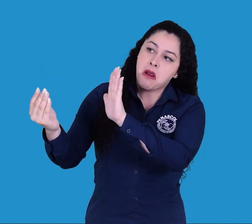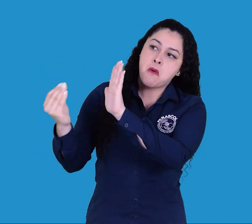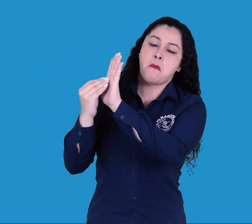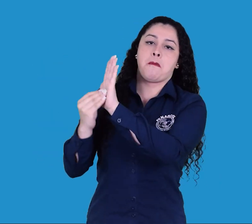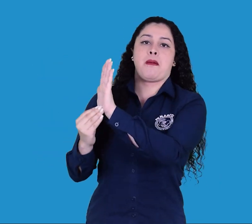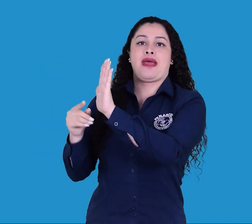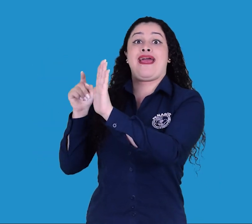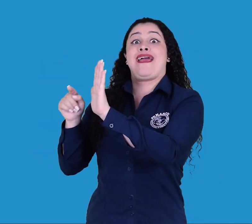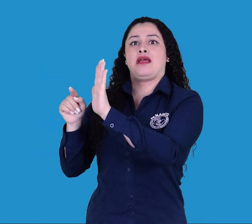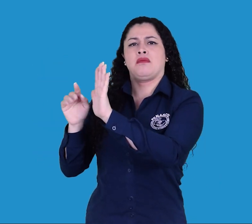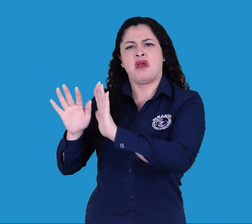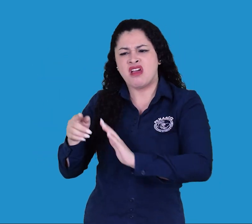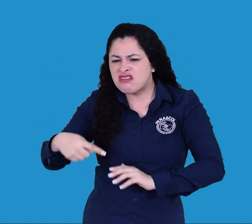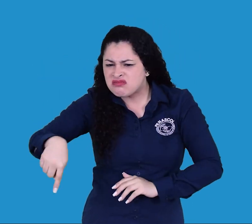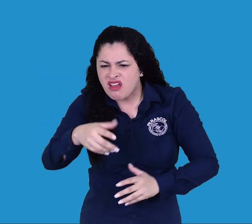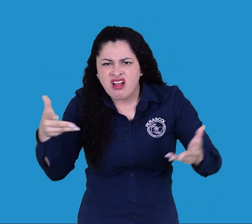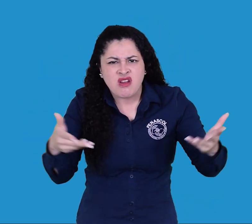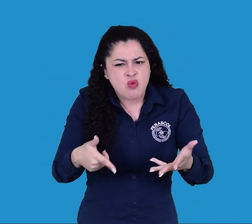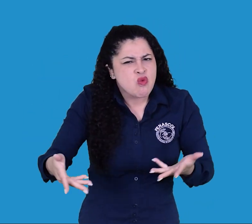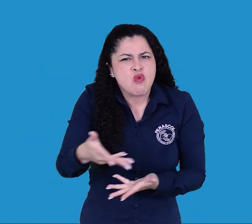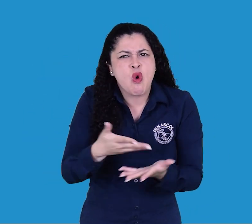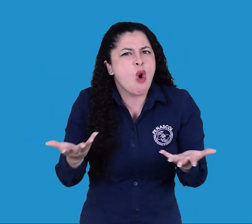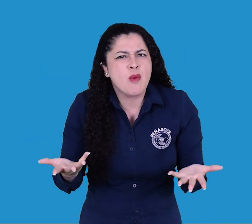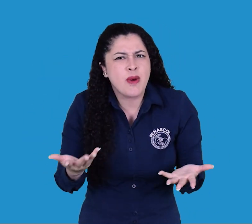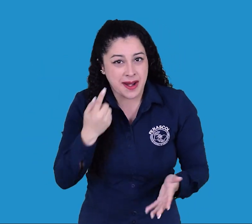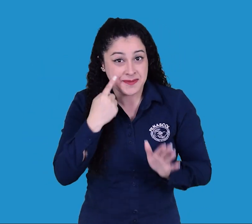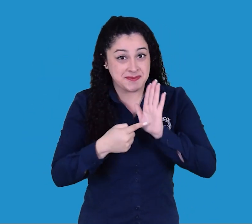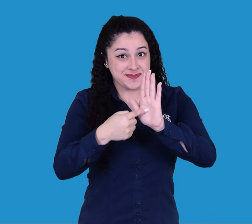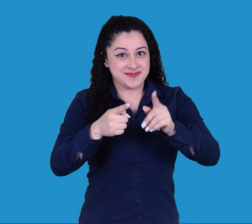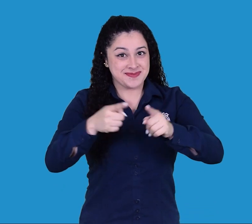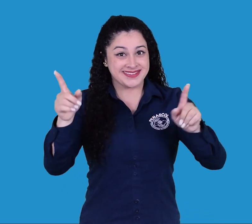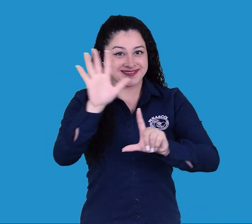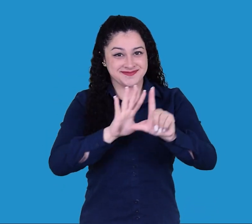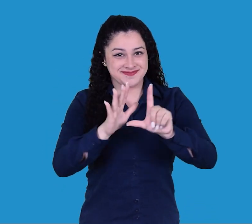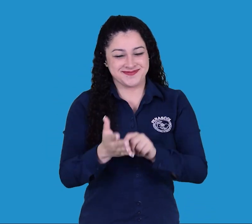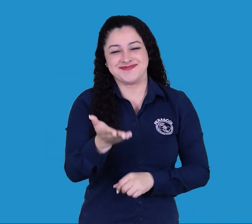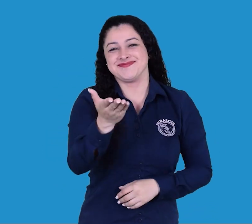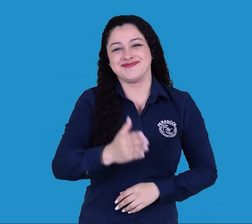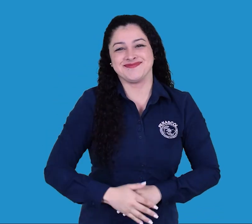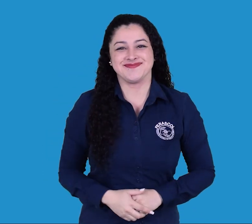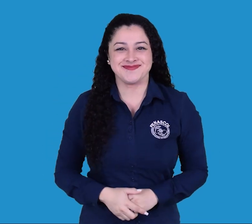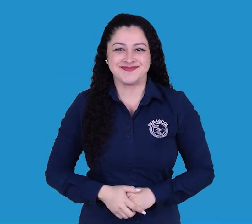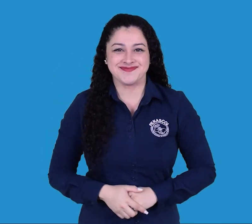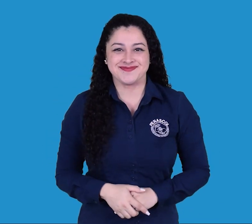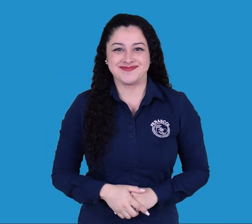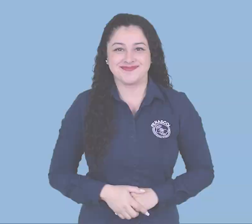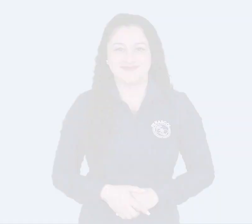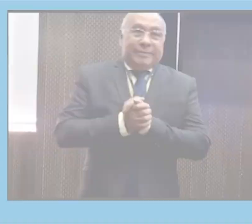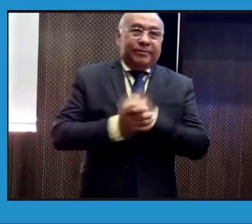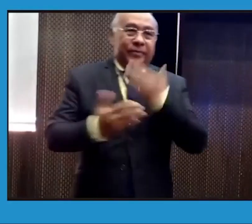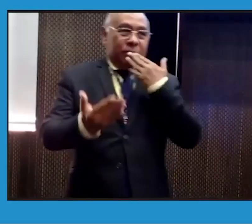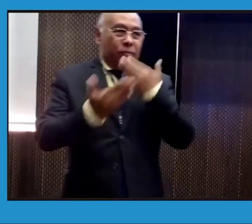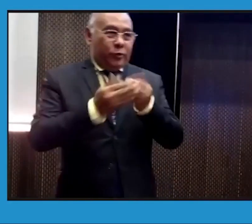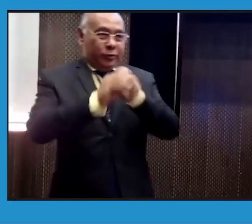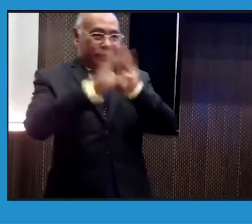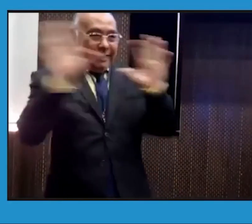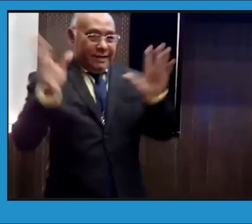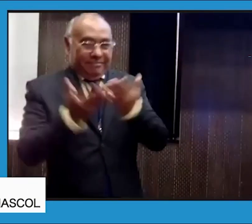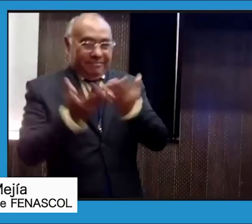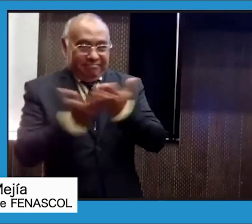mencionado. A continuación, les mostraremos más sobre este tema. ¡Adelante! Muy buenos días para todos,